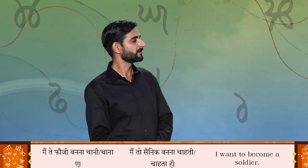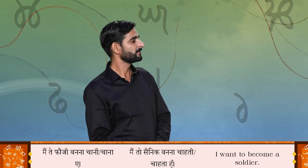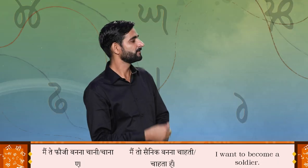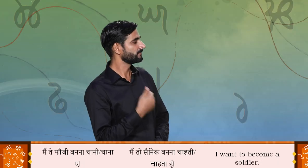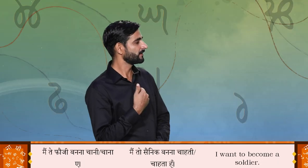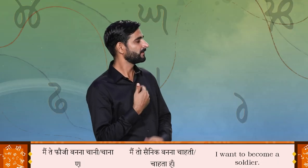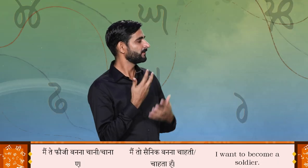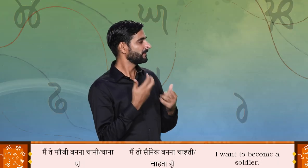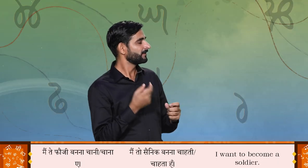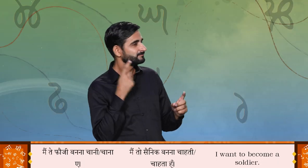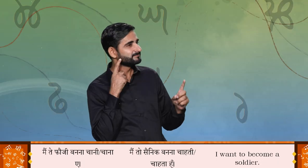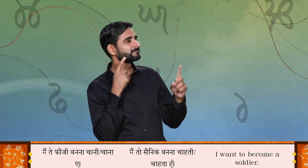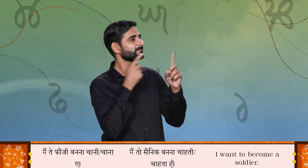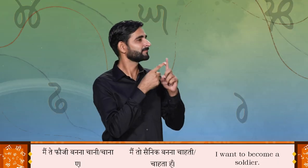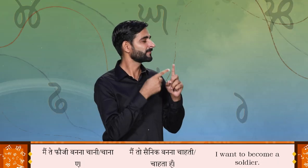मैं ते फोजी बढ़ना चान्ना है